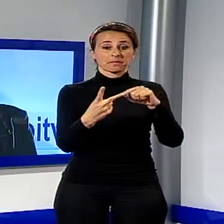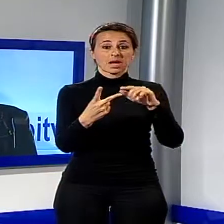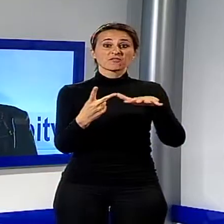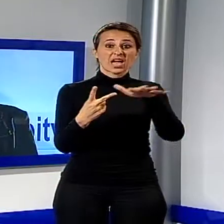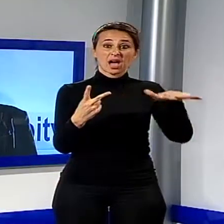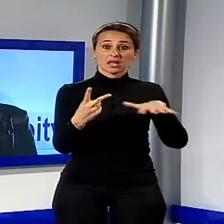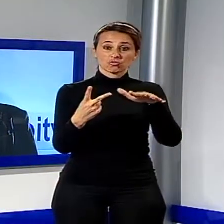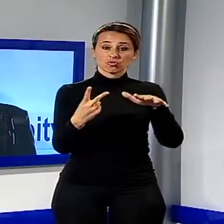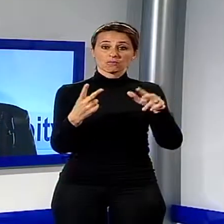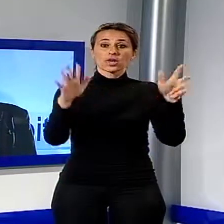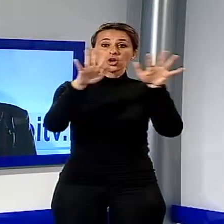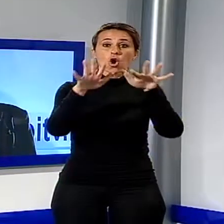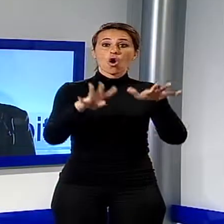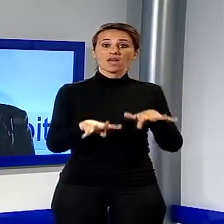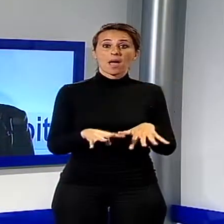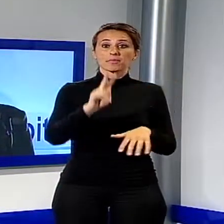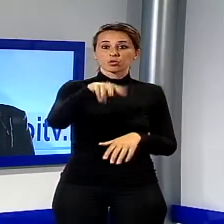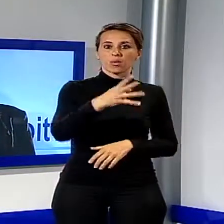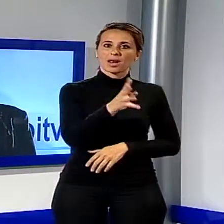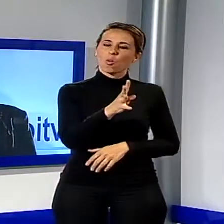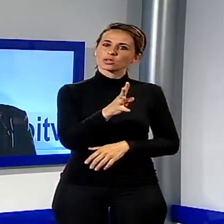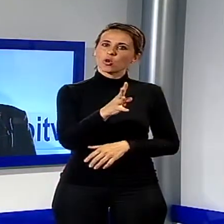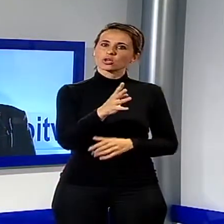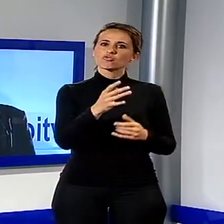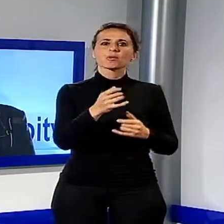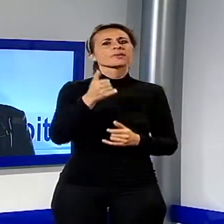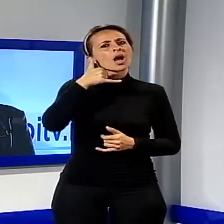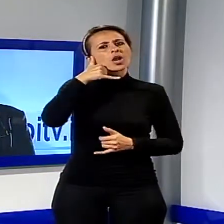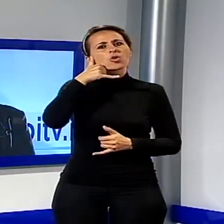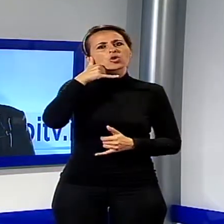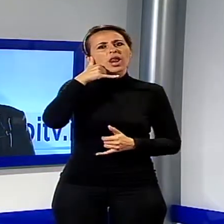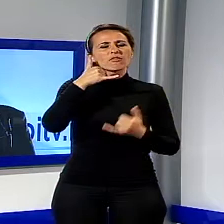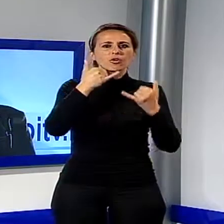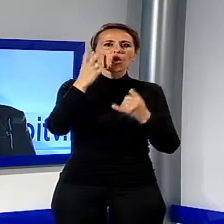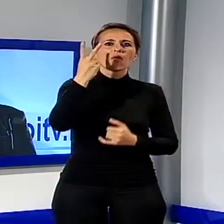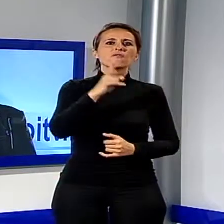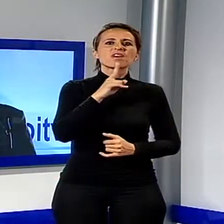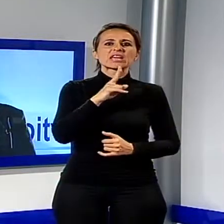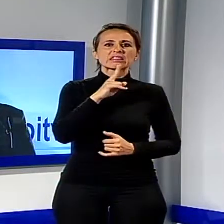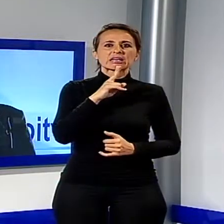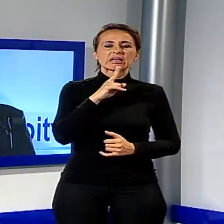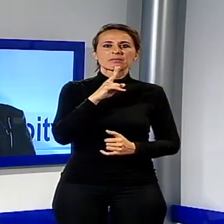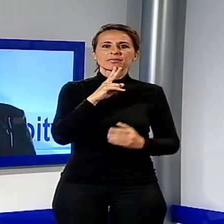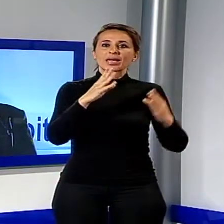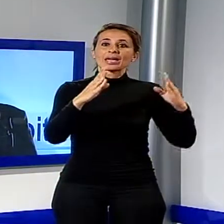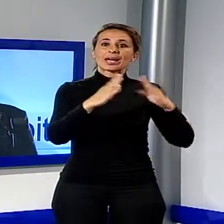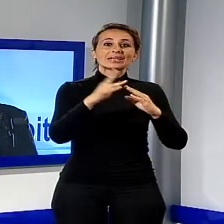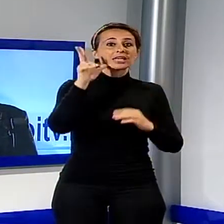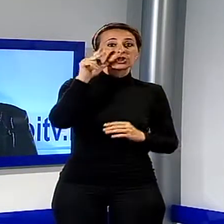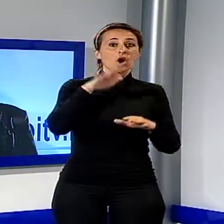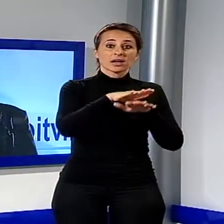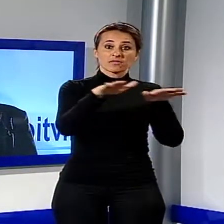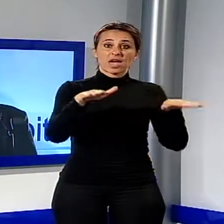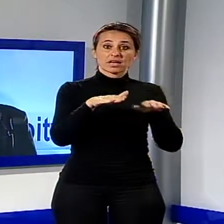ha tagliato il numero verde al centro antiviolenza della Casa delle Donne a Viareggio, che era stato